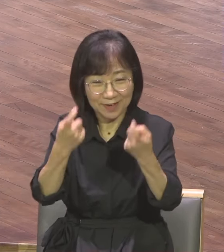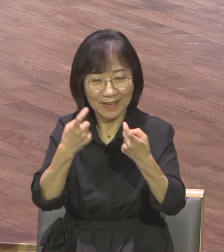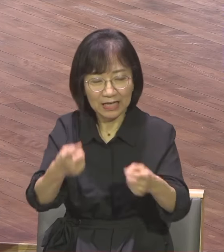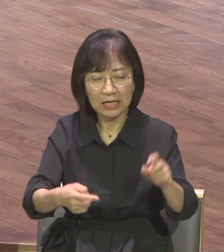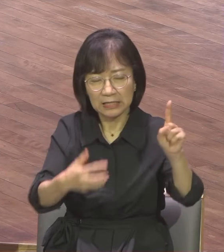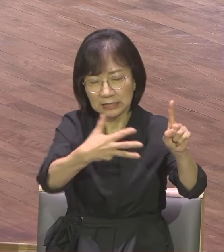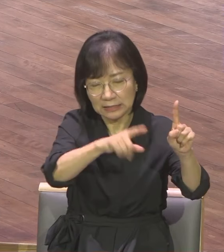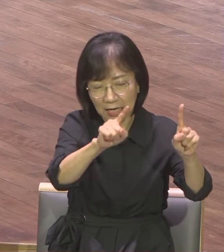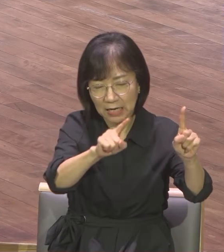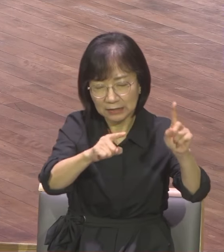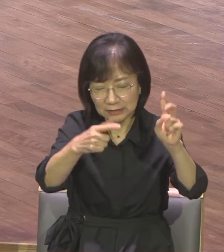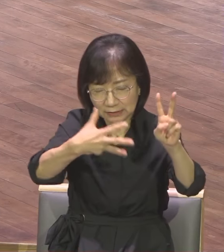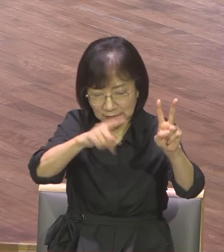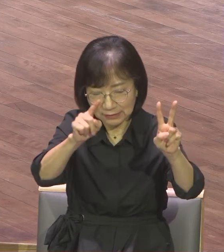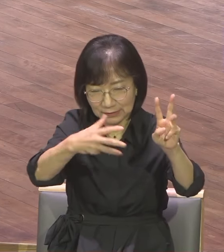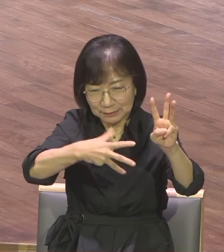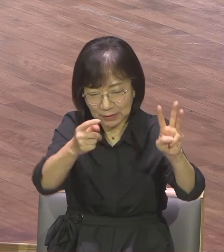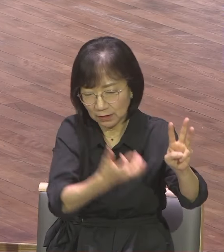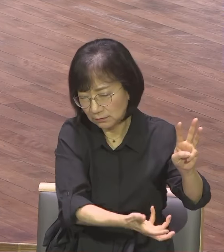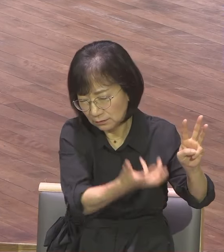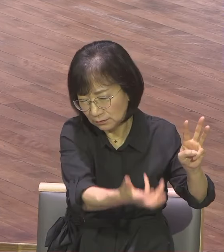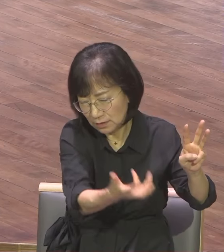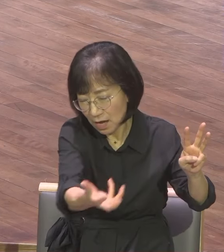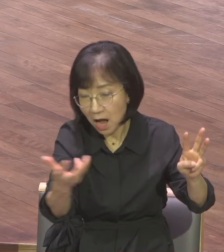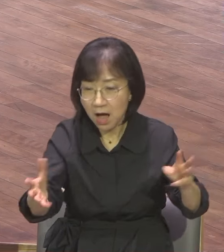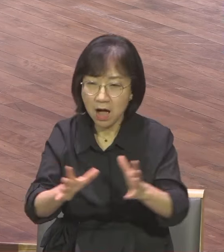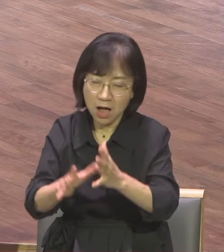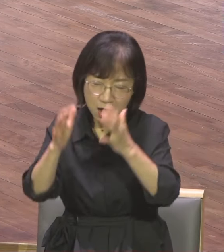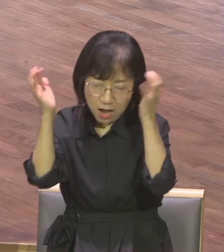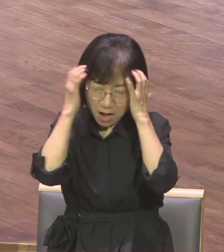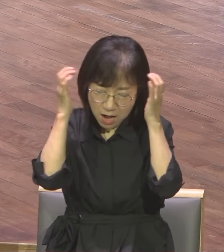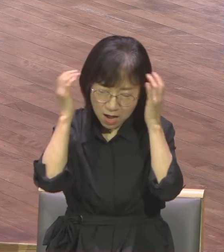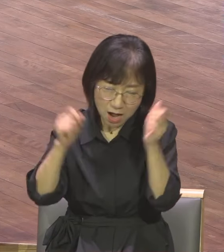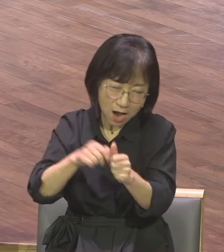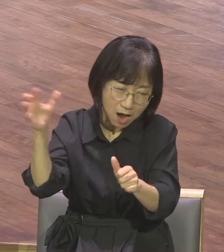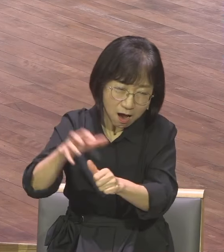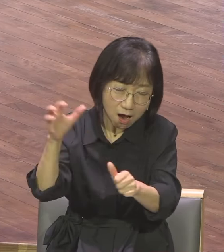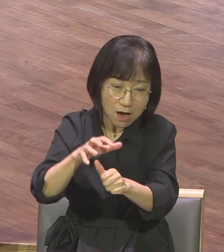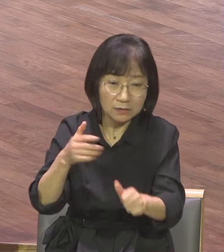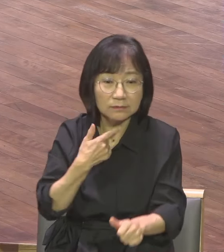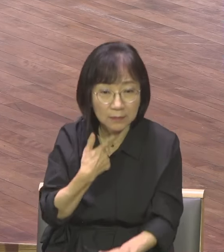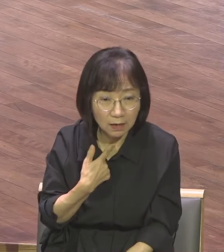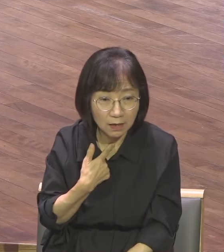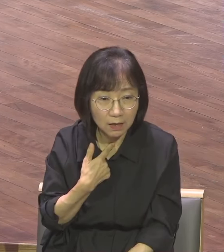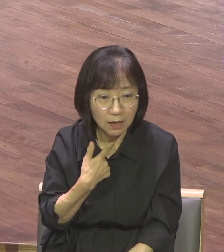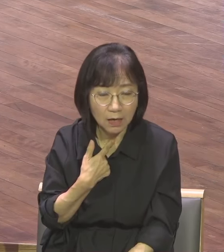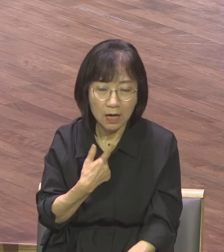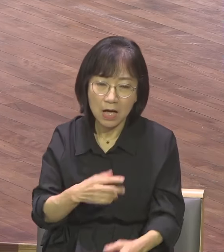고통이 있었습니까? 얼마나 아픔이 있었습니까? 빌리포 지역에서는 얼마나 매를 맞았습니까?